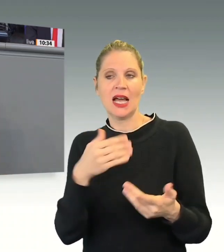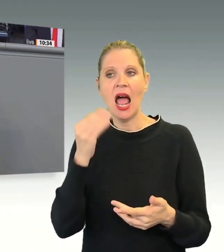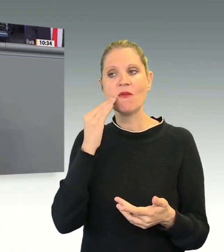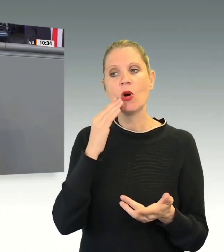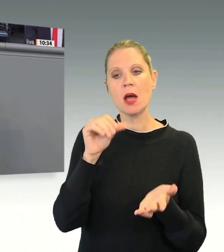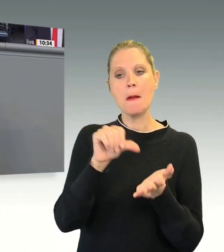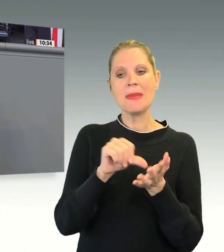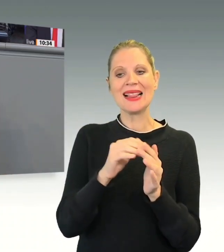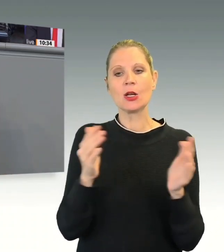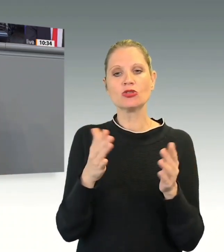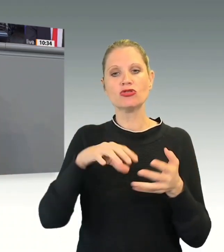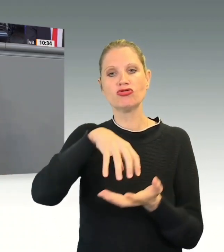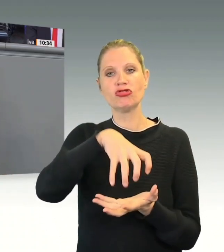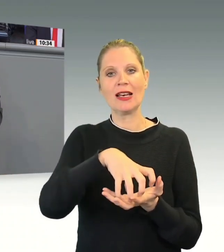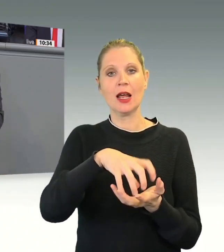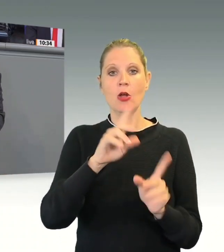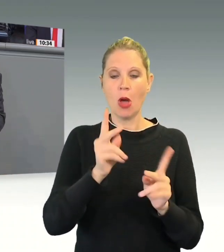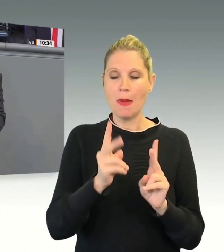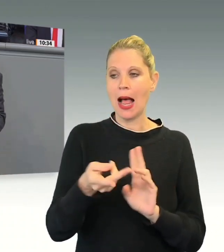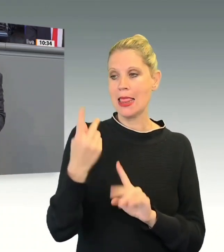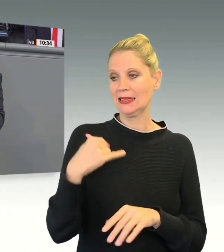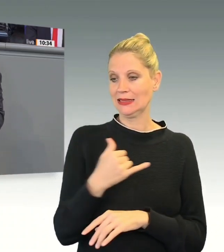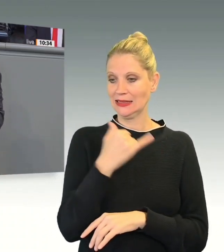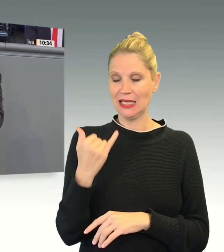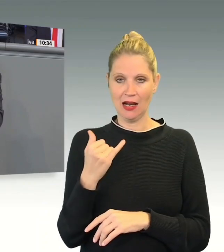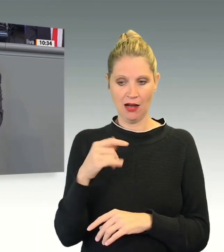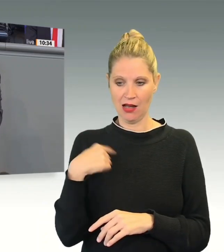im vergangenen Jahr unverzüglich unser Land verlassen müssen.